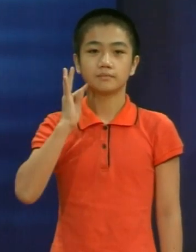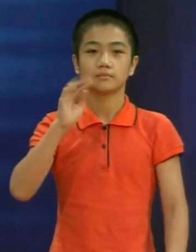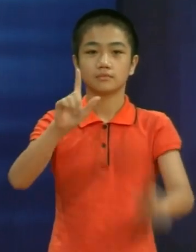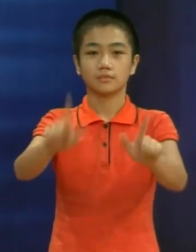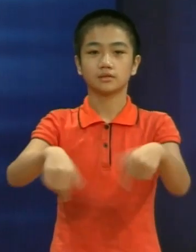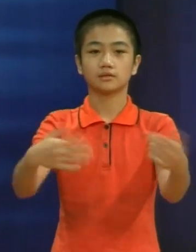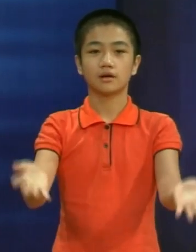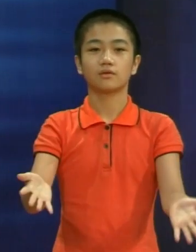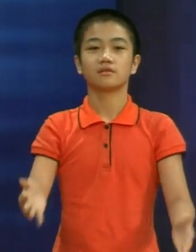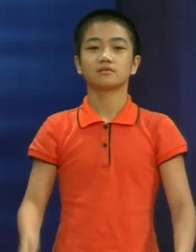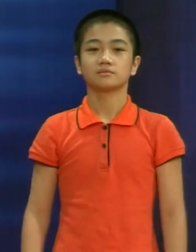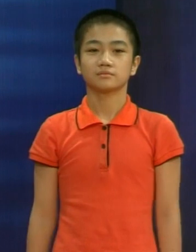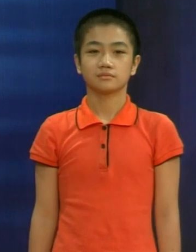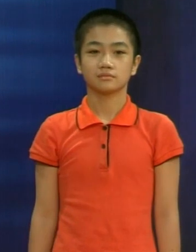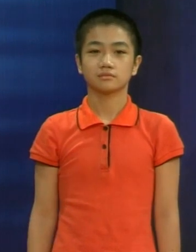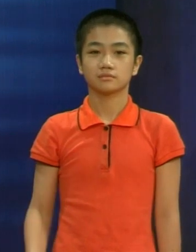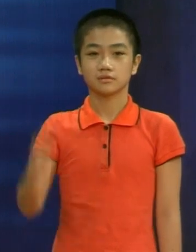bạn thì bạn Tâm là người như thế nào